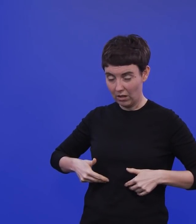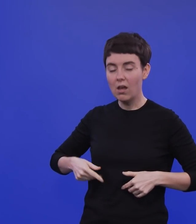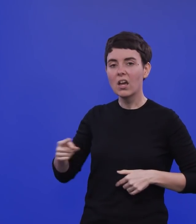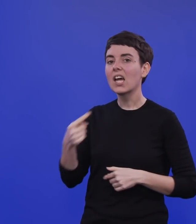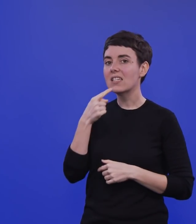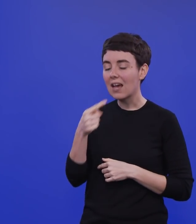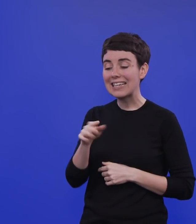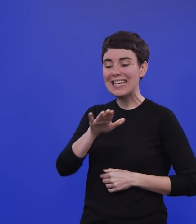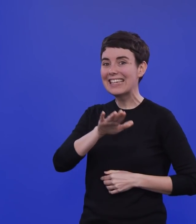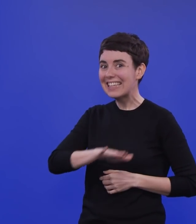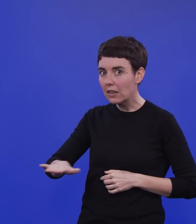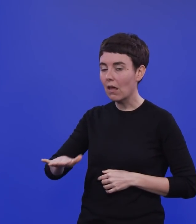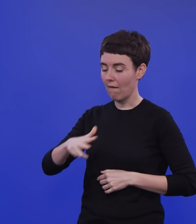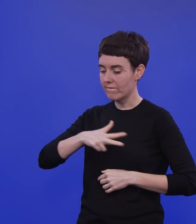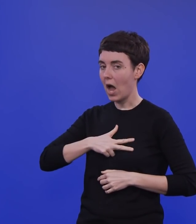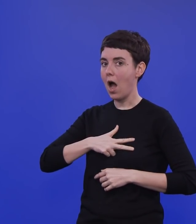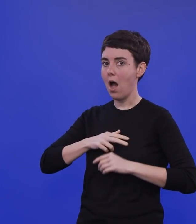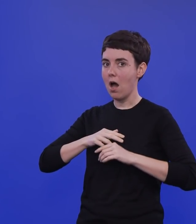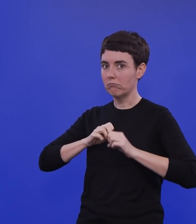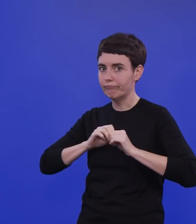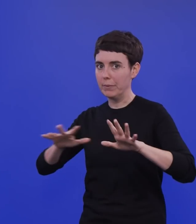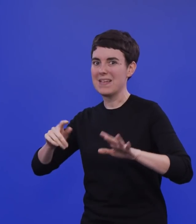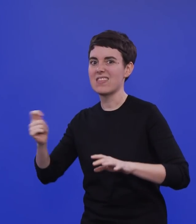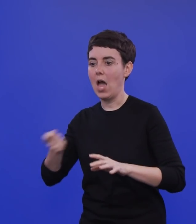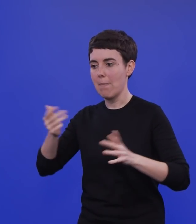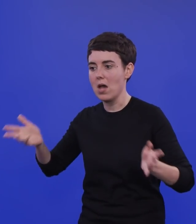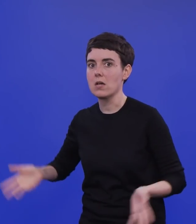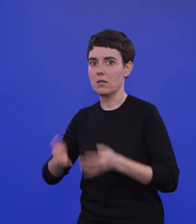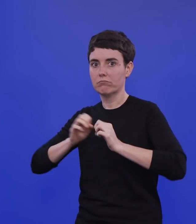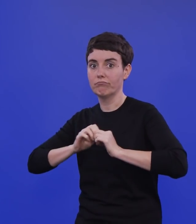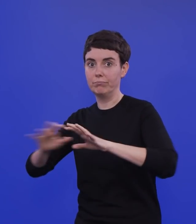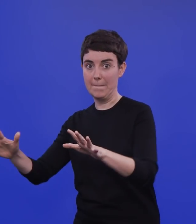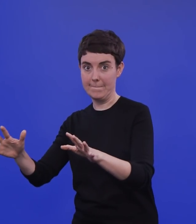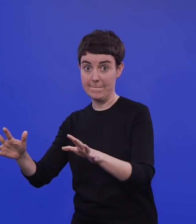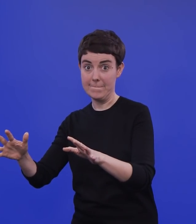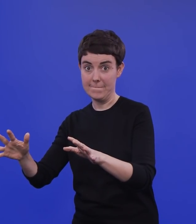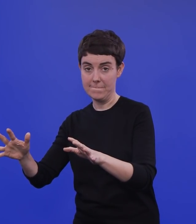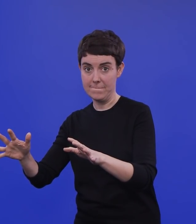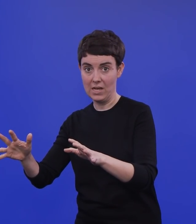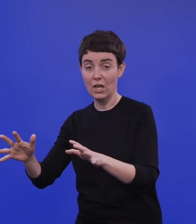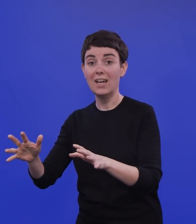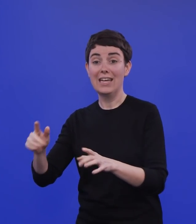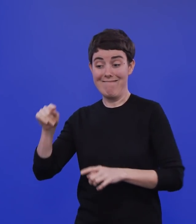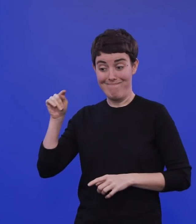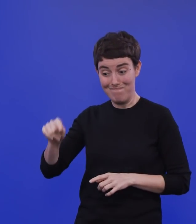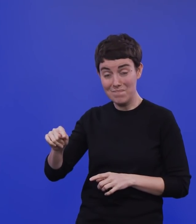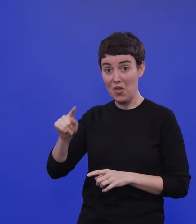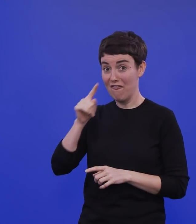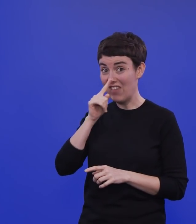die Treiber sind und wo man erwartet, wenn man, sagen wir mal, die Kinder separat kontrollieren